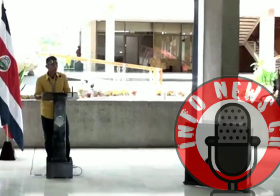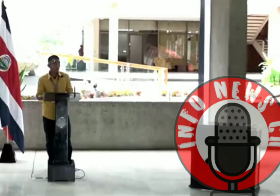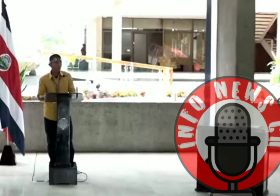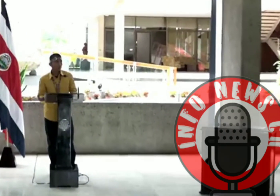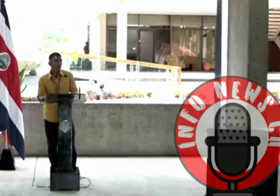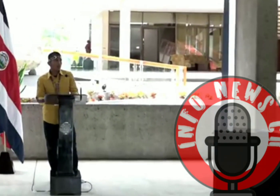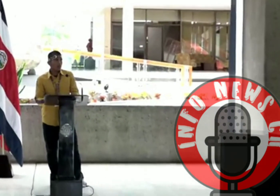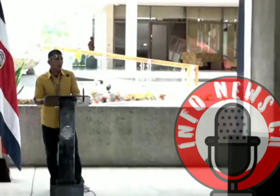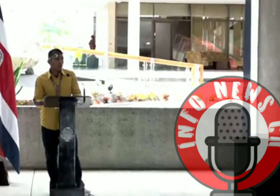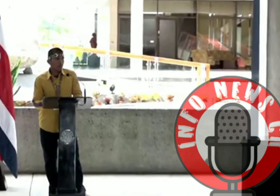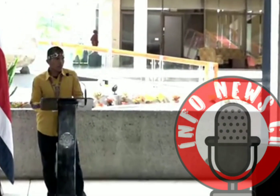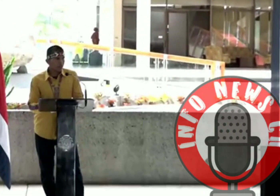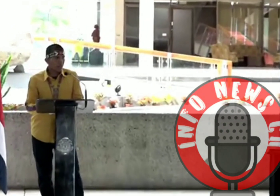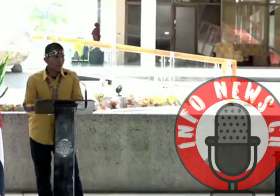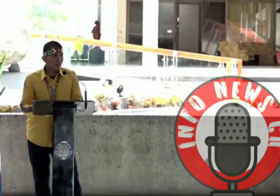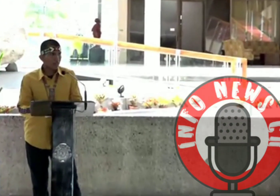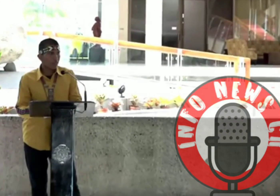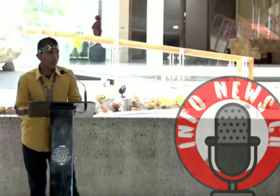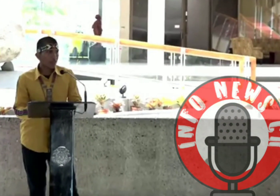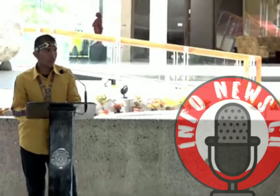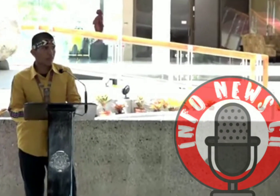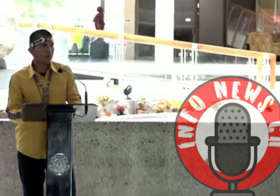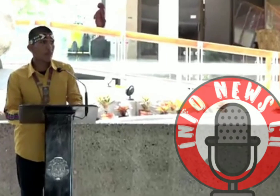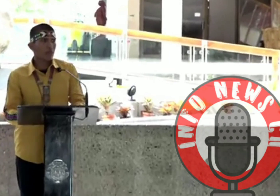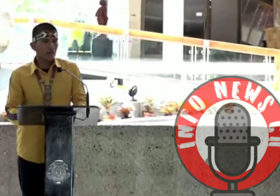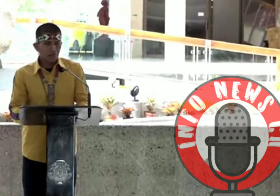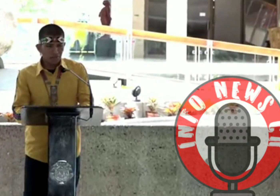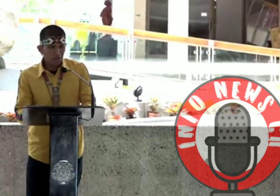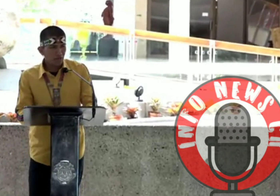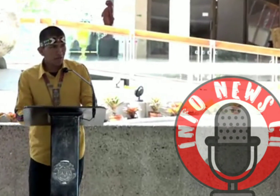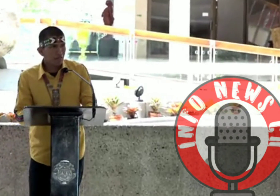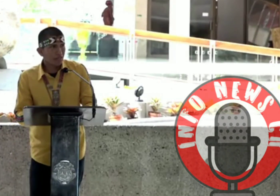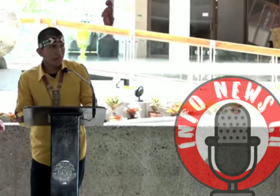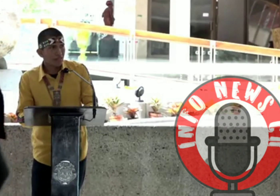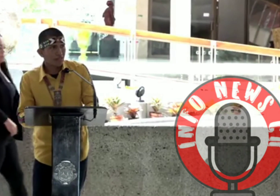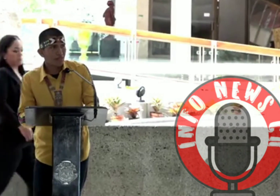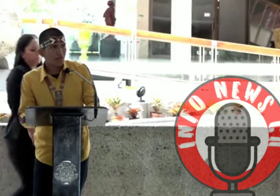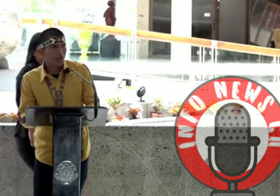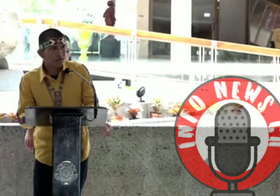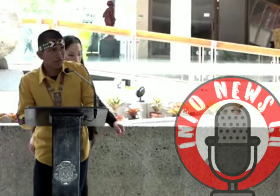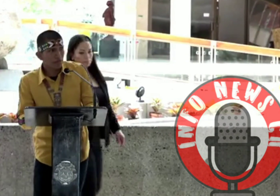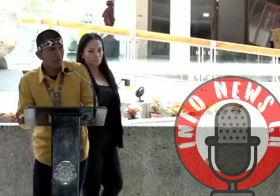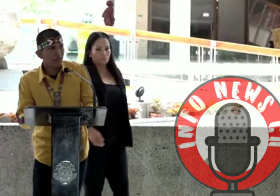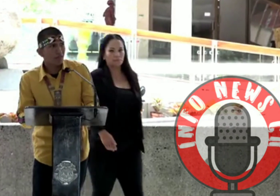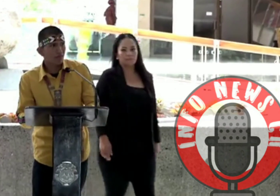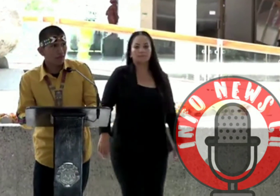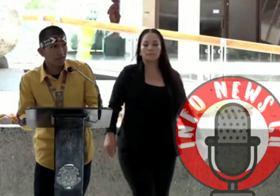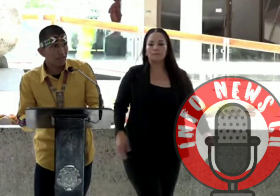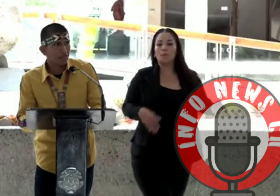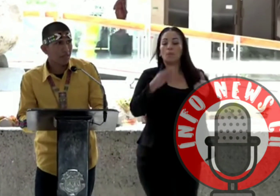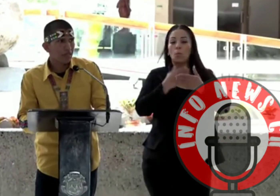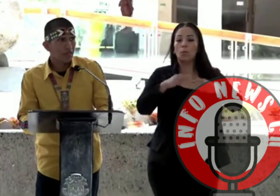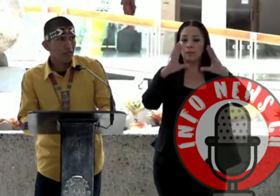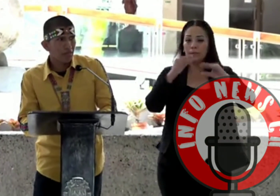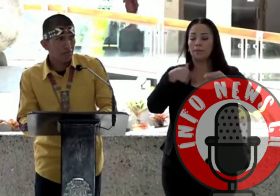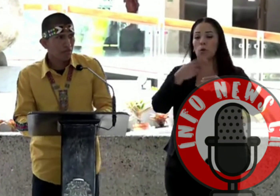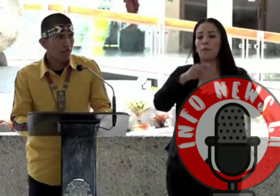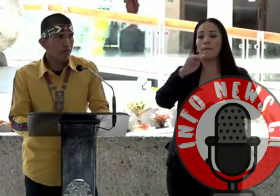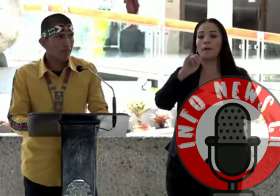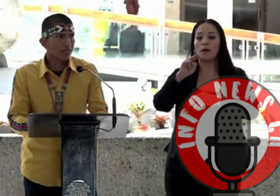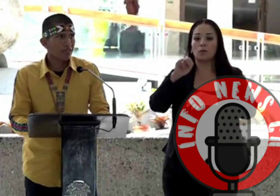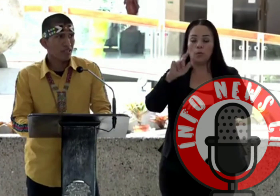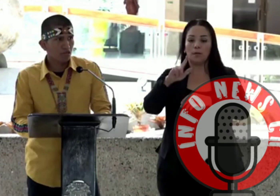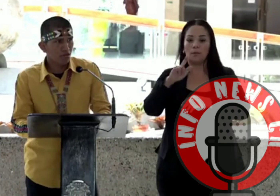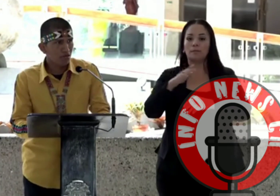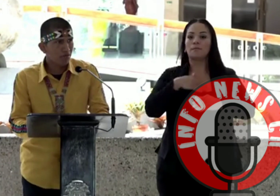Muy buenas tardes. Mi nombre es Samuel Montezuma Rodríguez. En mi